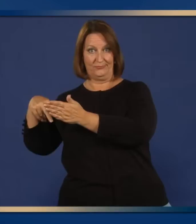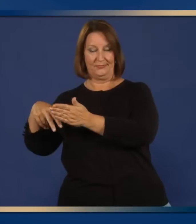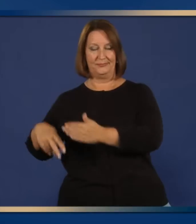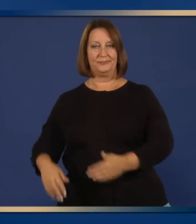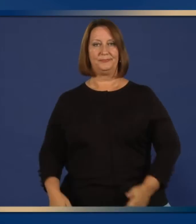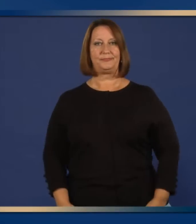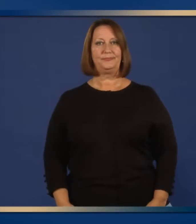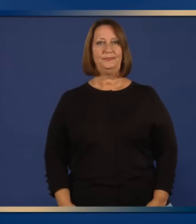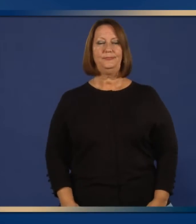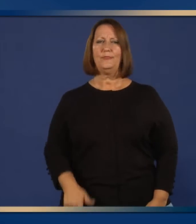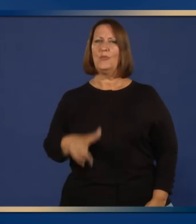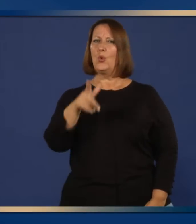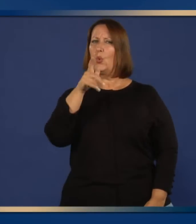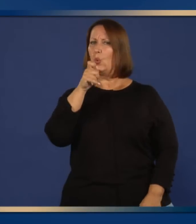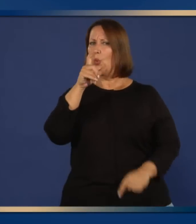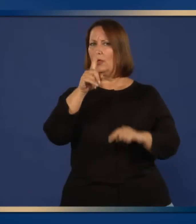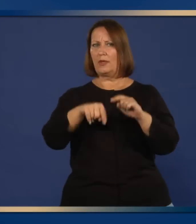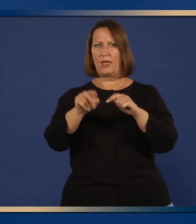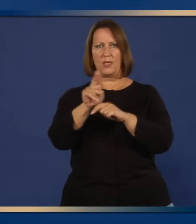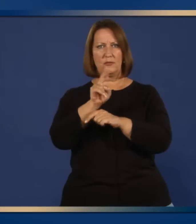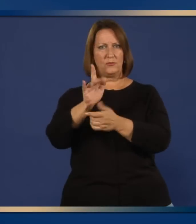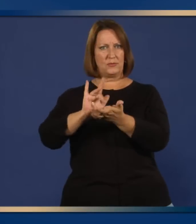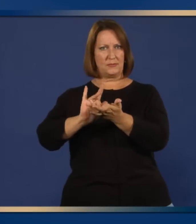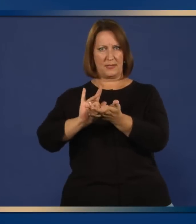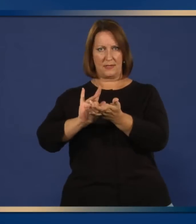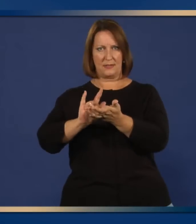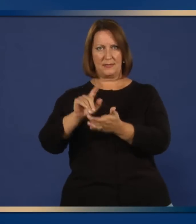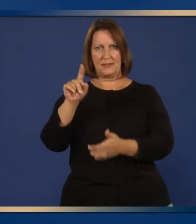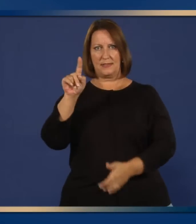¿Quién no debe tomar Zanamivir?